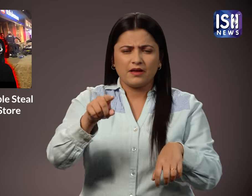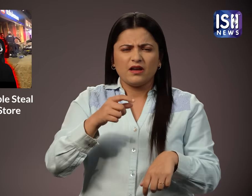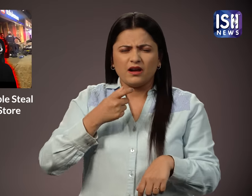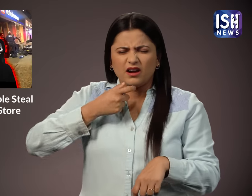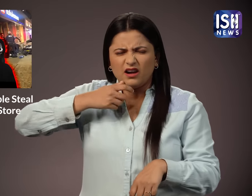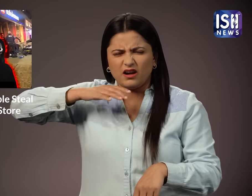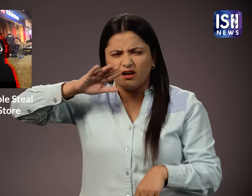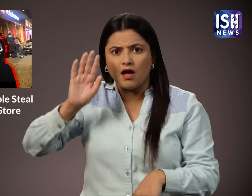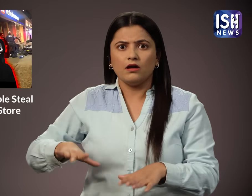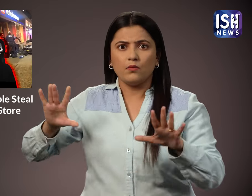तोड़ फुड़ की